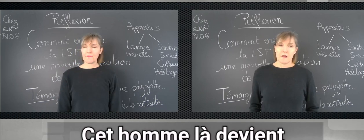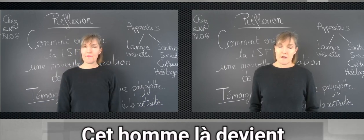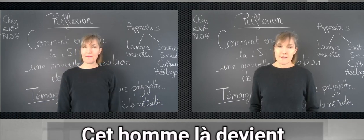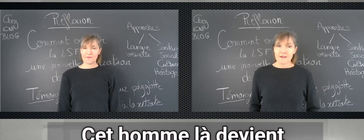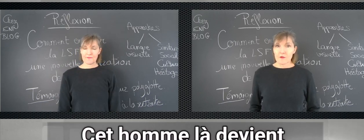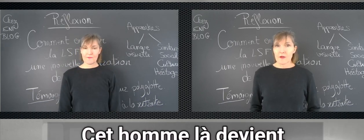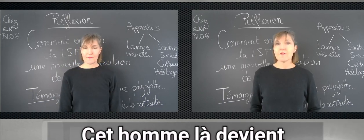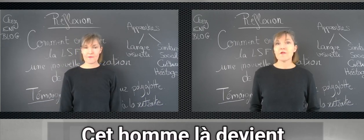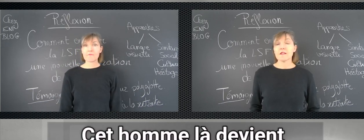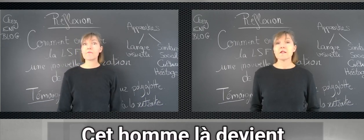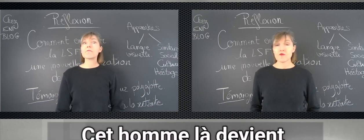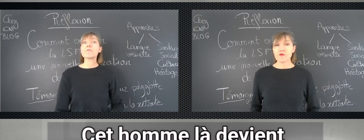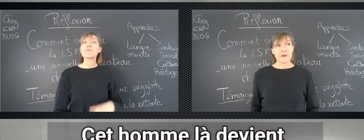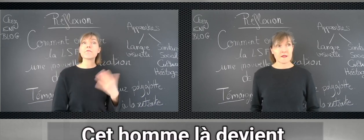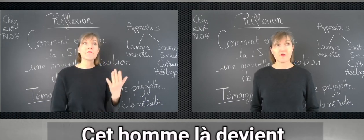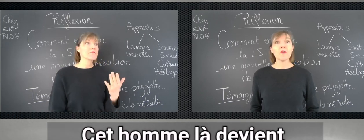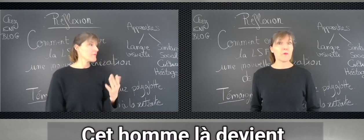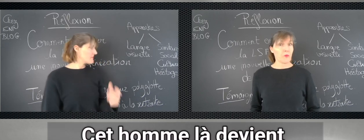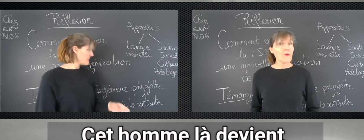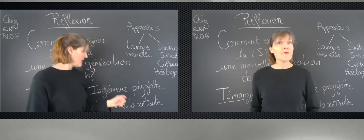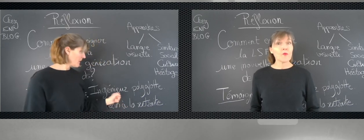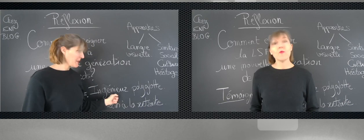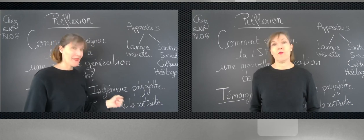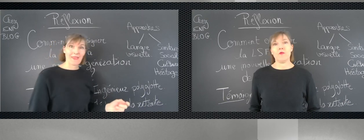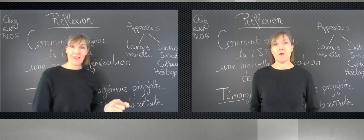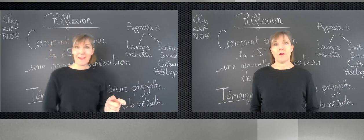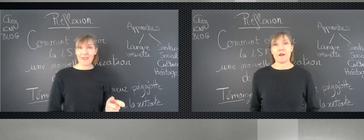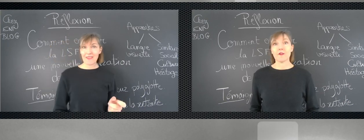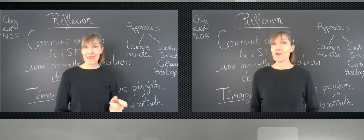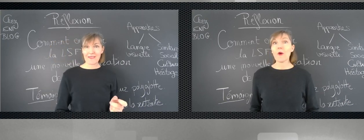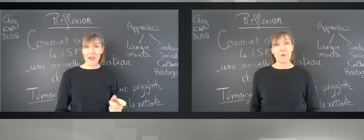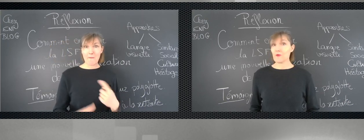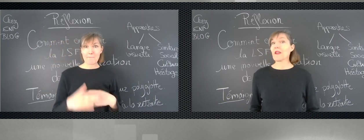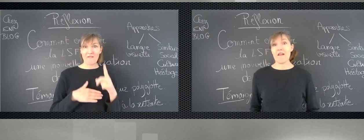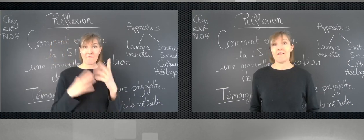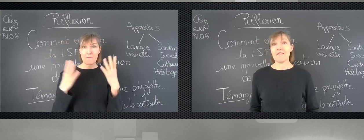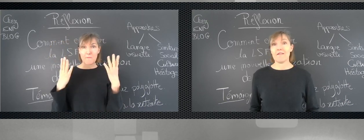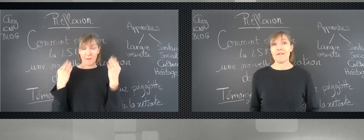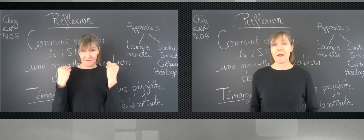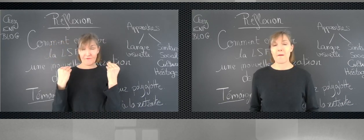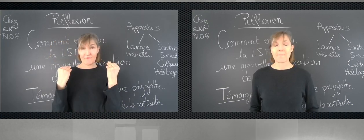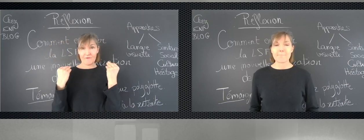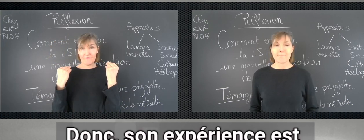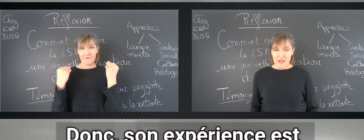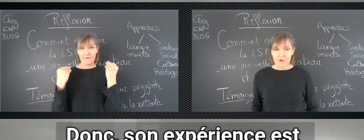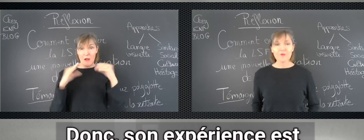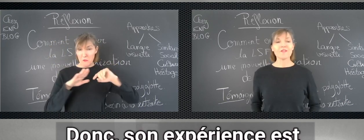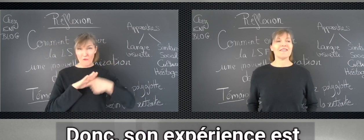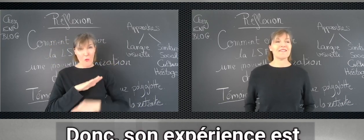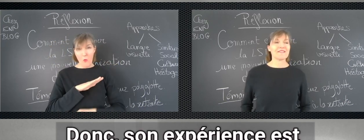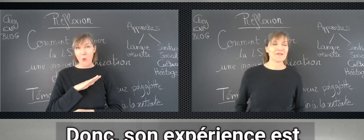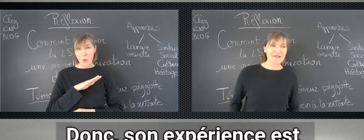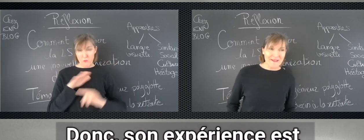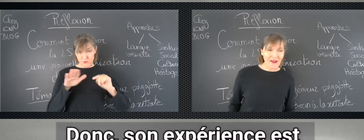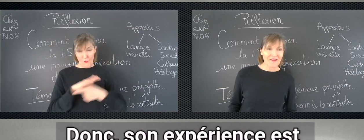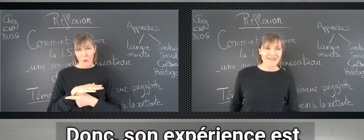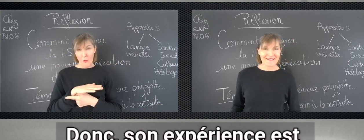Cet homme-là devient sourd, mais sourd profond. Il n'entend plus rien. Donc, son expérience est